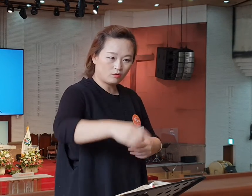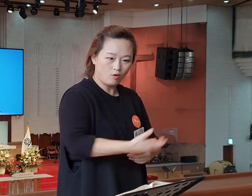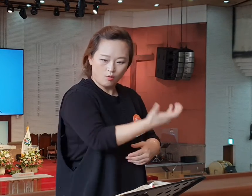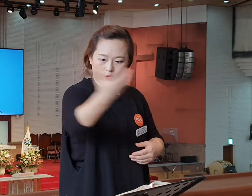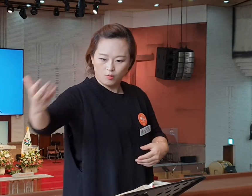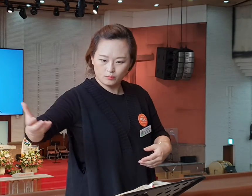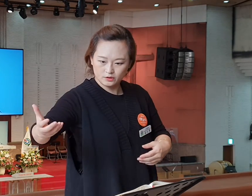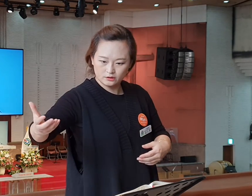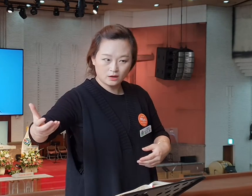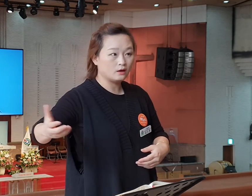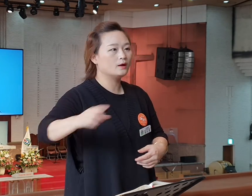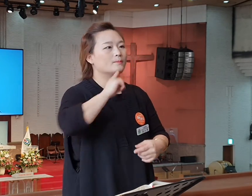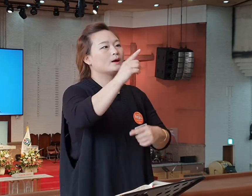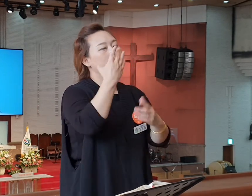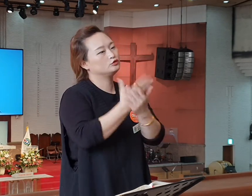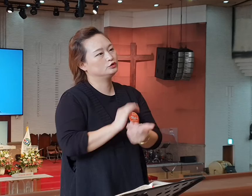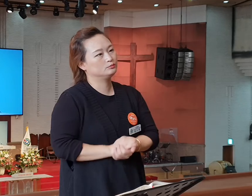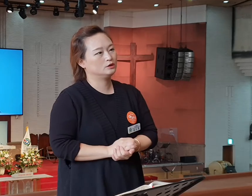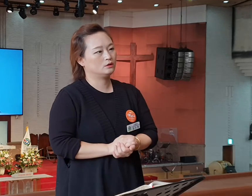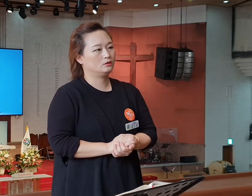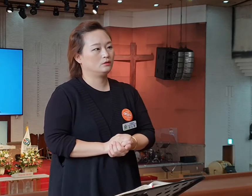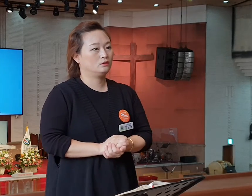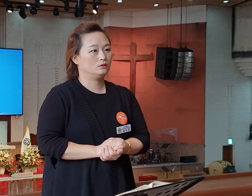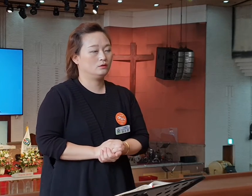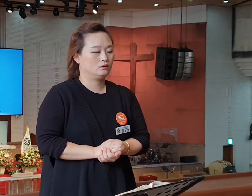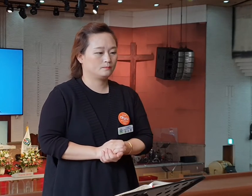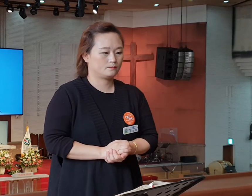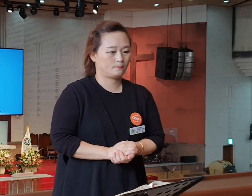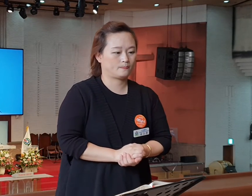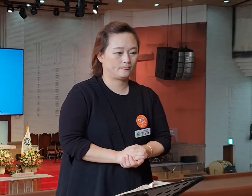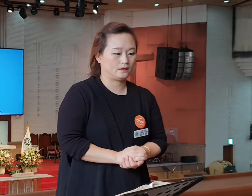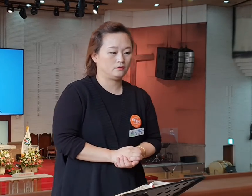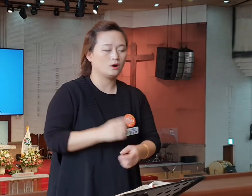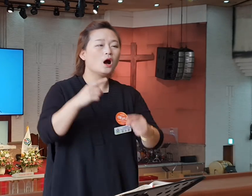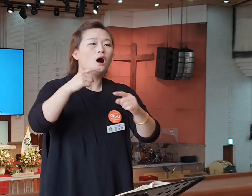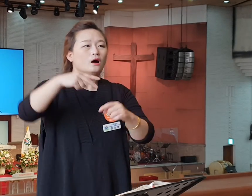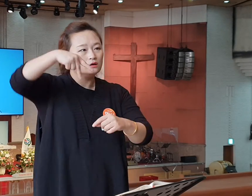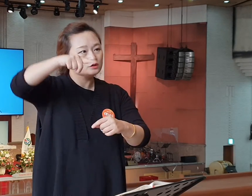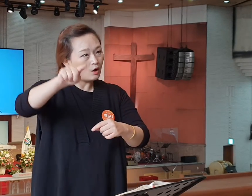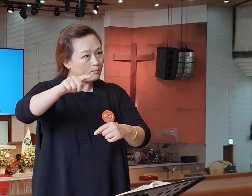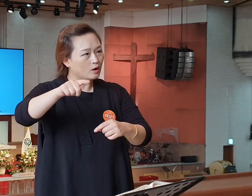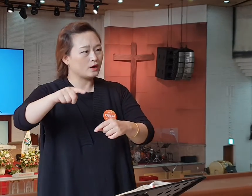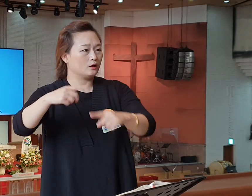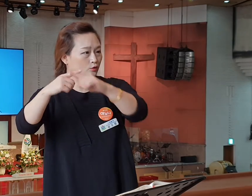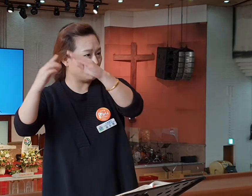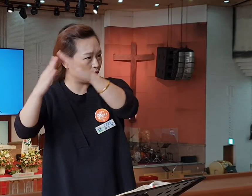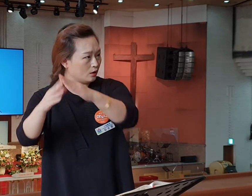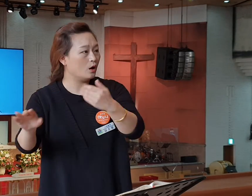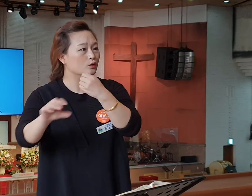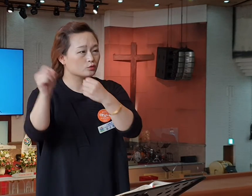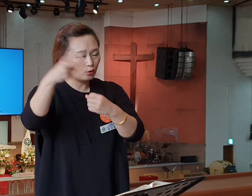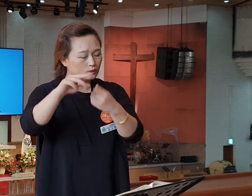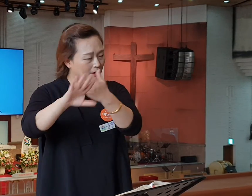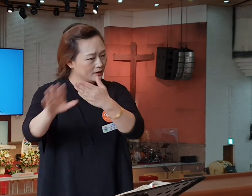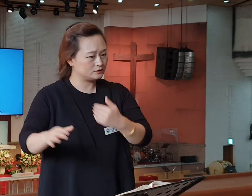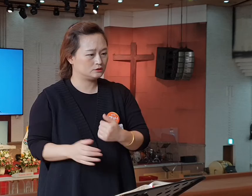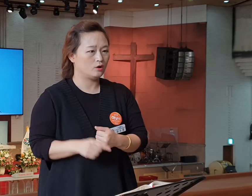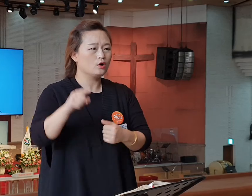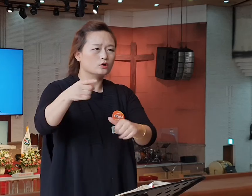에서만화 교회와 에베소 교회의 상황은 다릅니다. 에베소 교회의 성도를 향해서 이기는 자라고 얘기했을 때, 그 이기는 것은